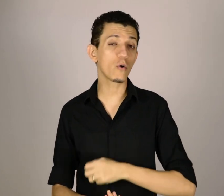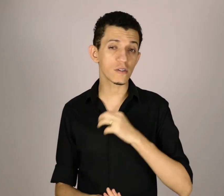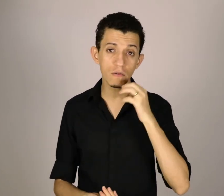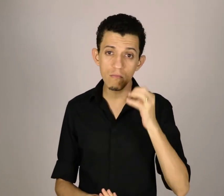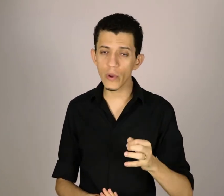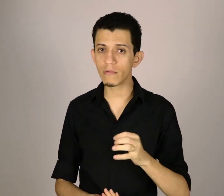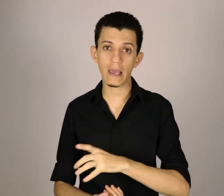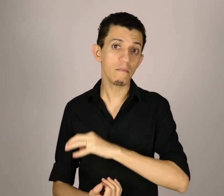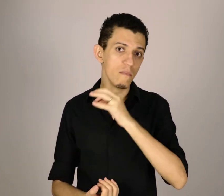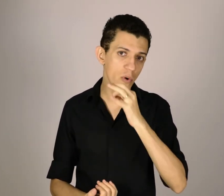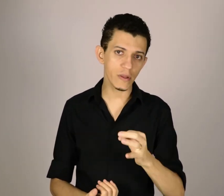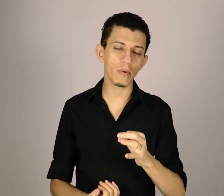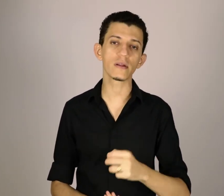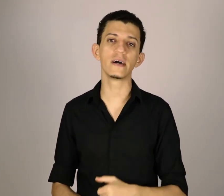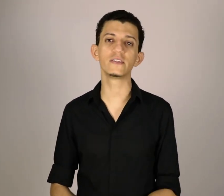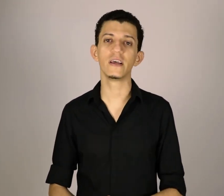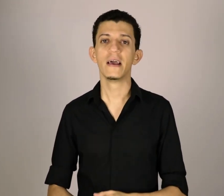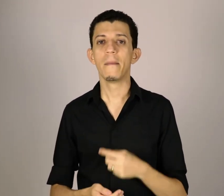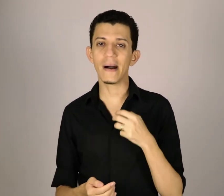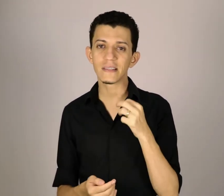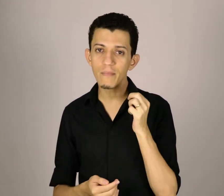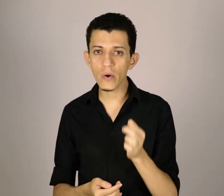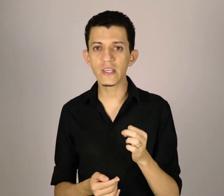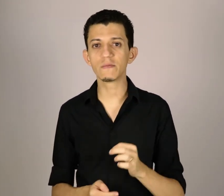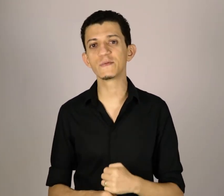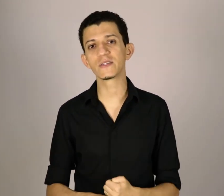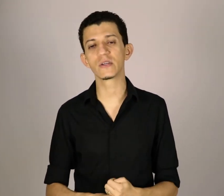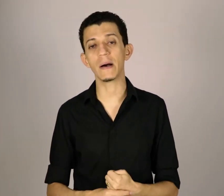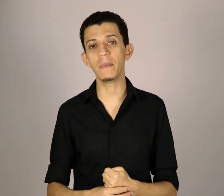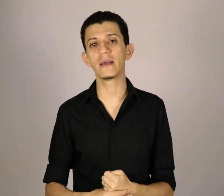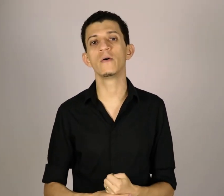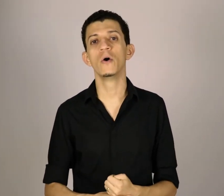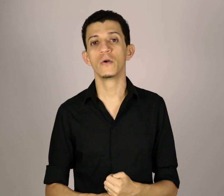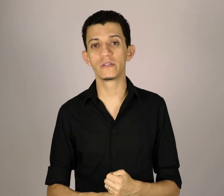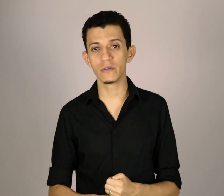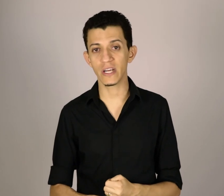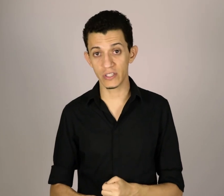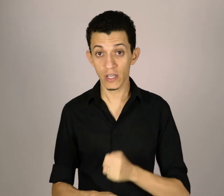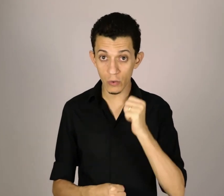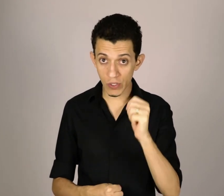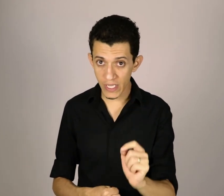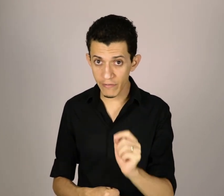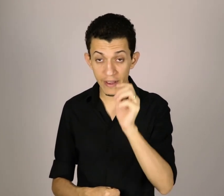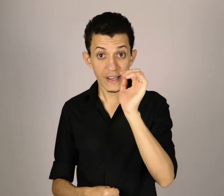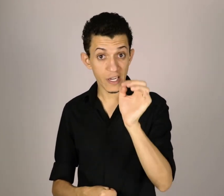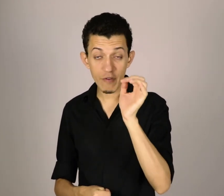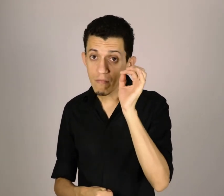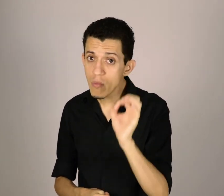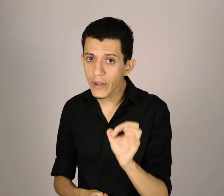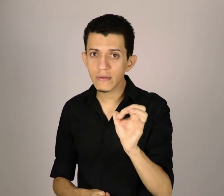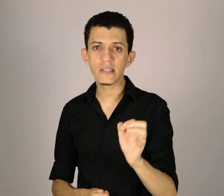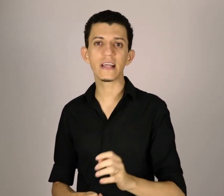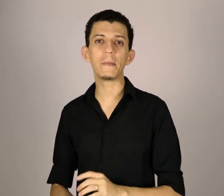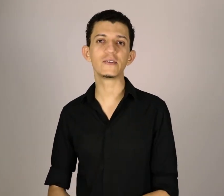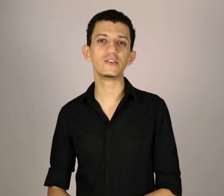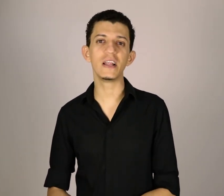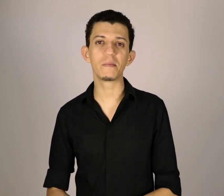gosto muito, que é muito importante, mas que pouquíssimas pessoas aplicam no seu dia a dia. Inclusive, já vi muitos intérpretes de Libras